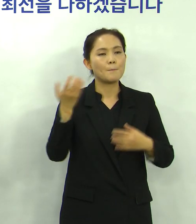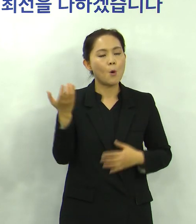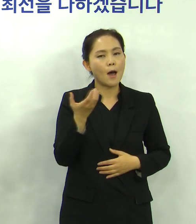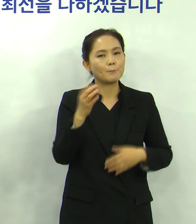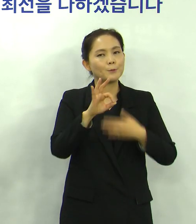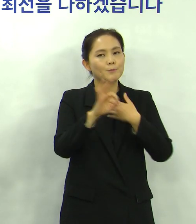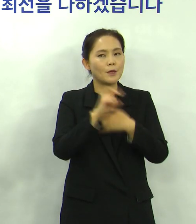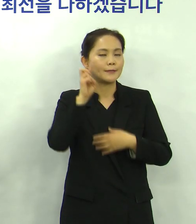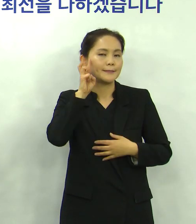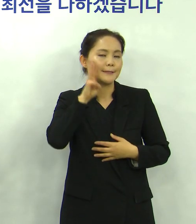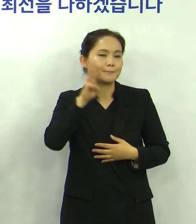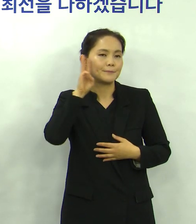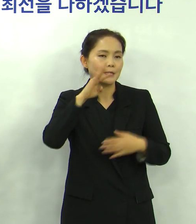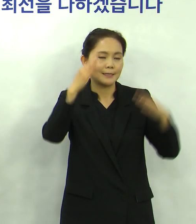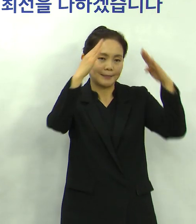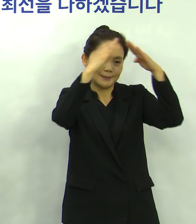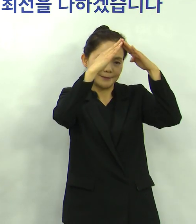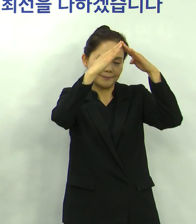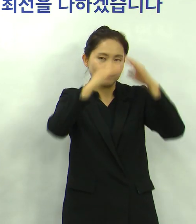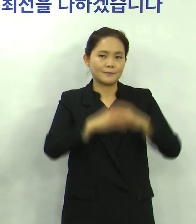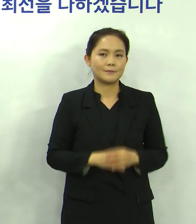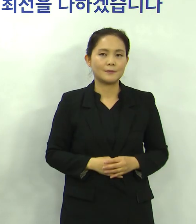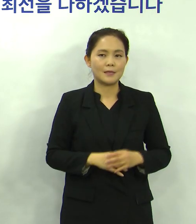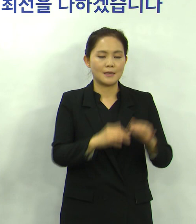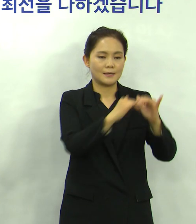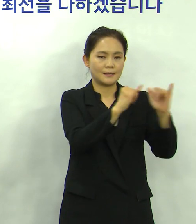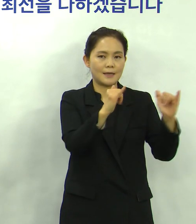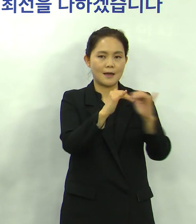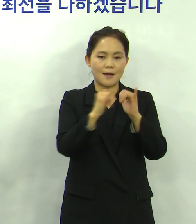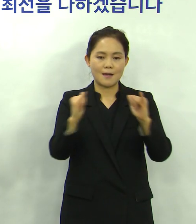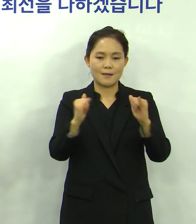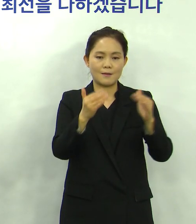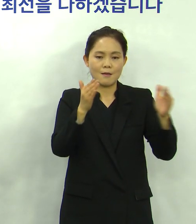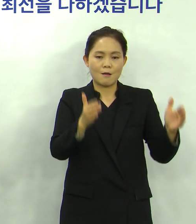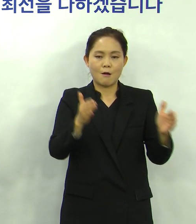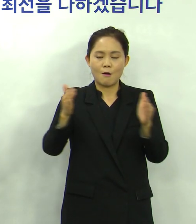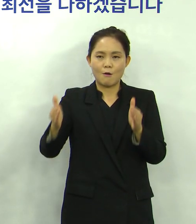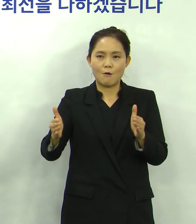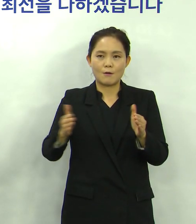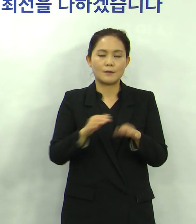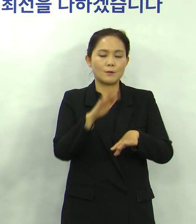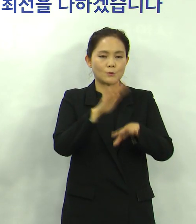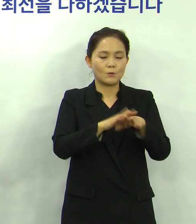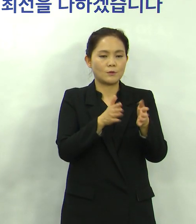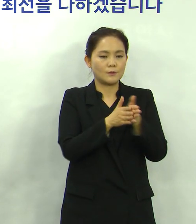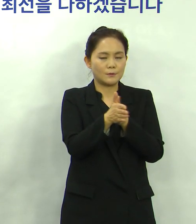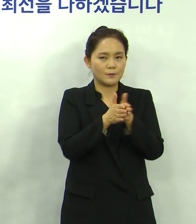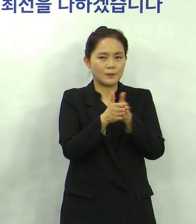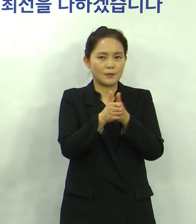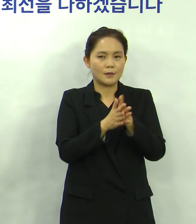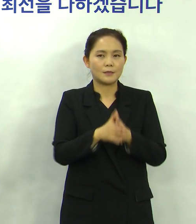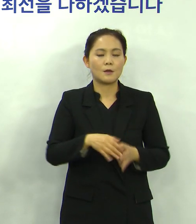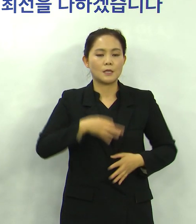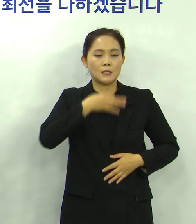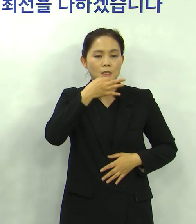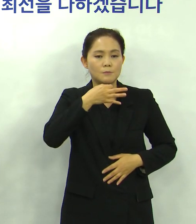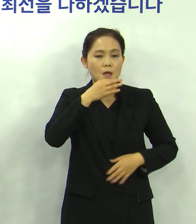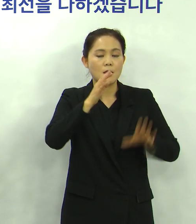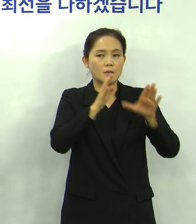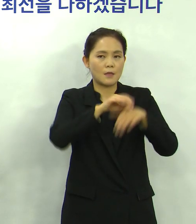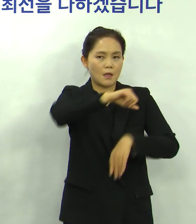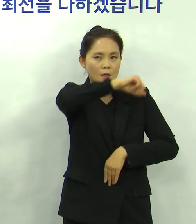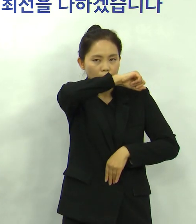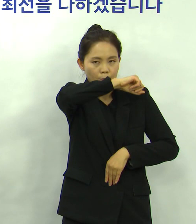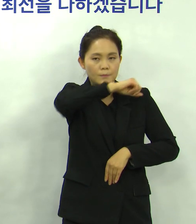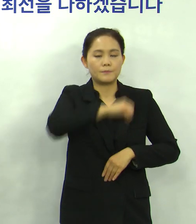3, 4일 집에서 쉬고 사람 사이에는 충분한 거리를 두며 손을 꼼꼼히 씻고 기침할 때는 옷소매로